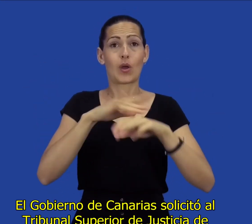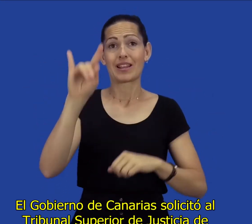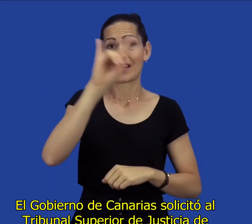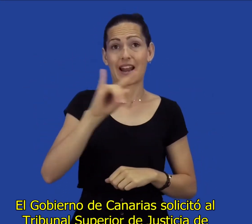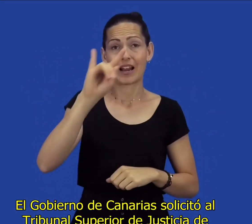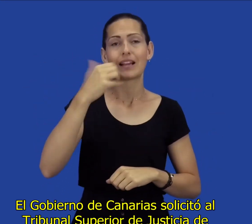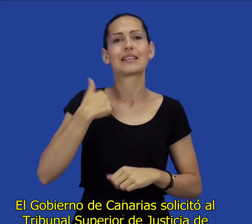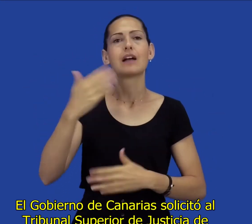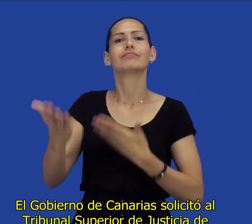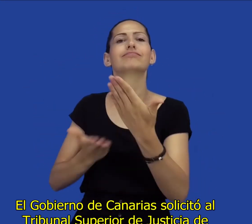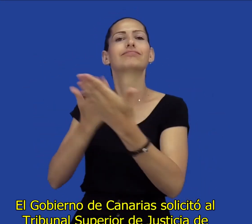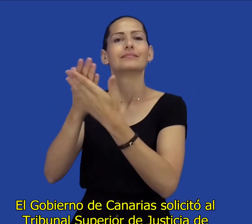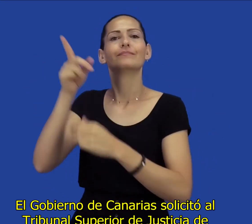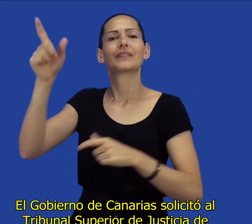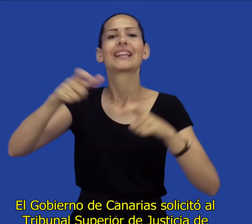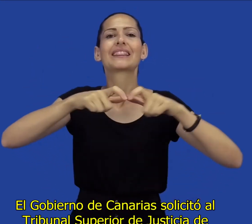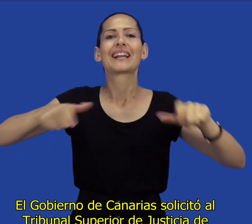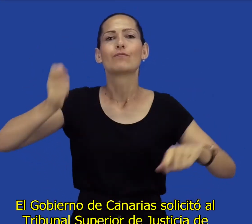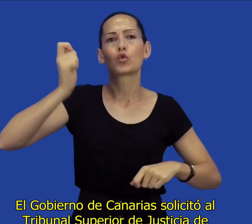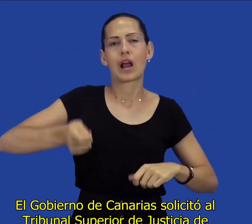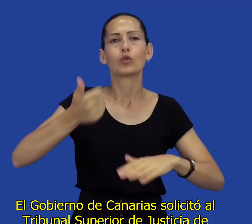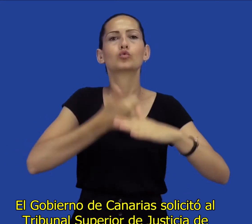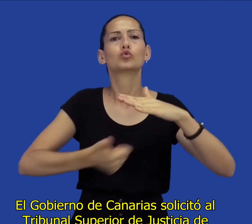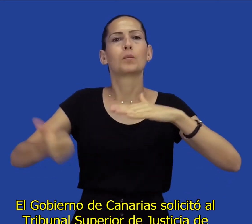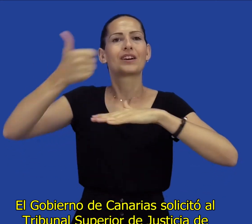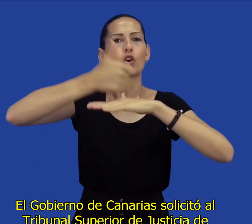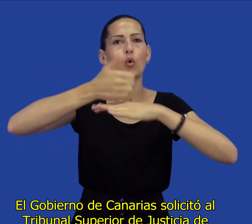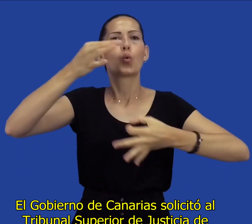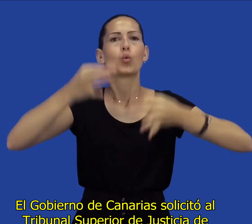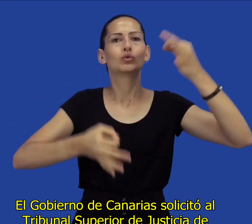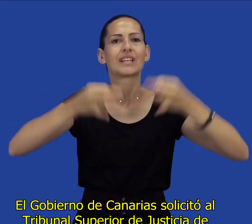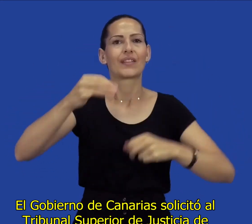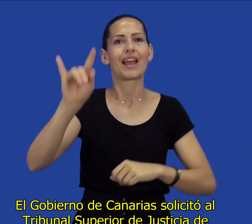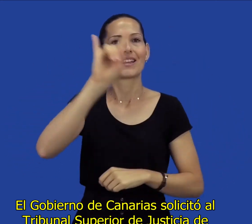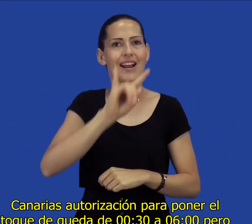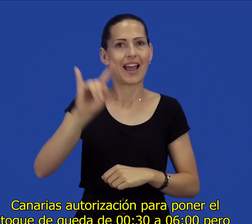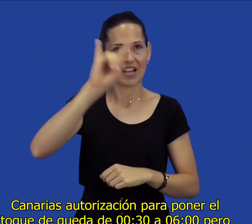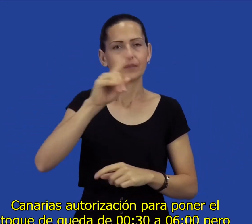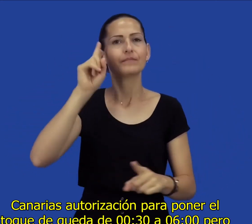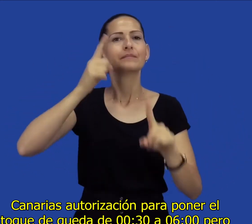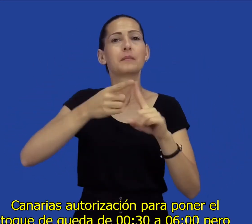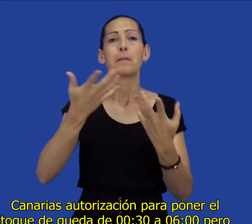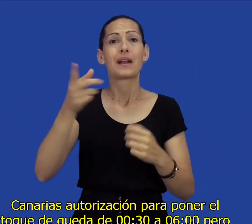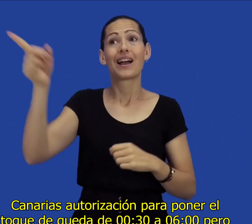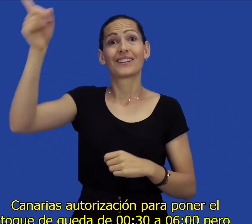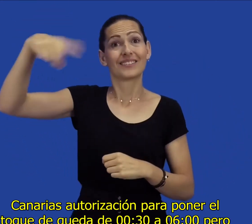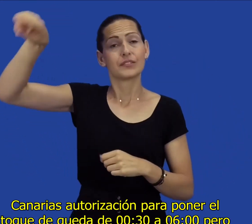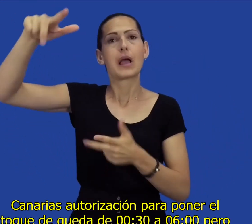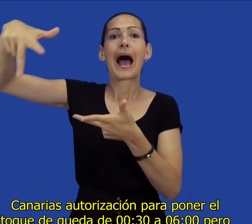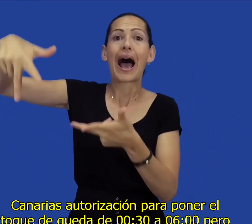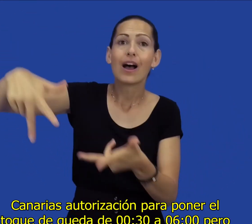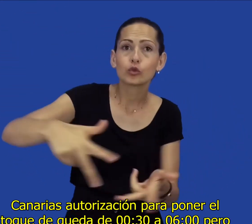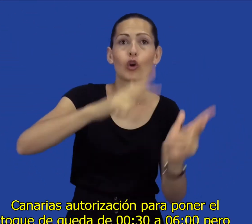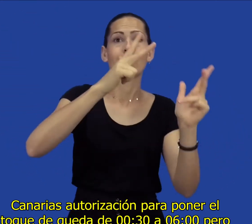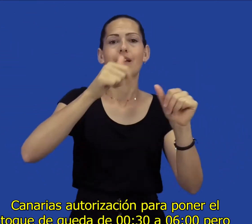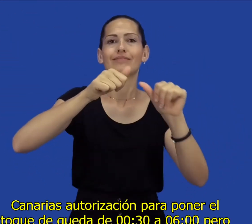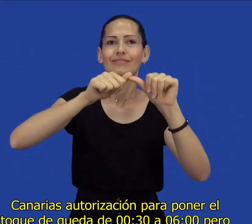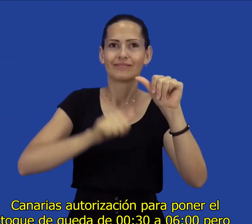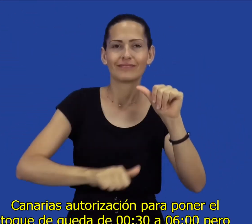El gobierno de Canarias solicitó al Tribunal Superior de Justicia de Canarias autorización para poner el